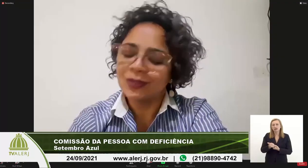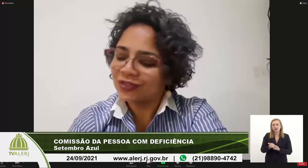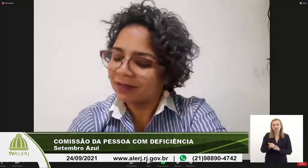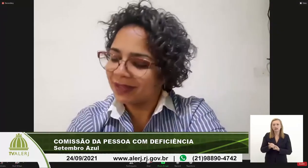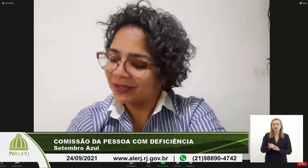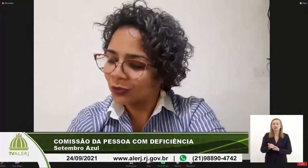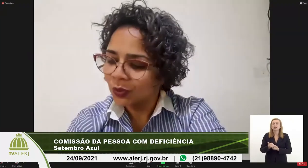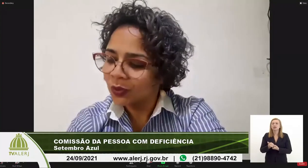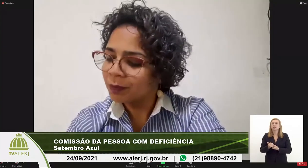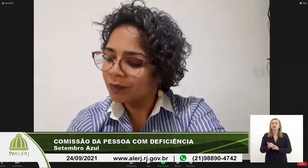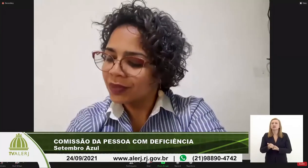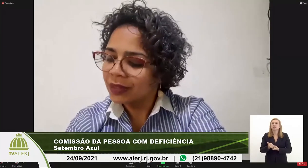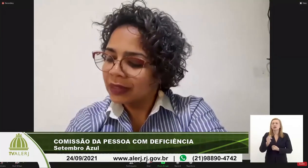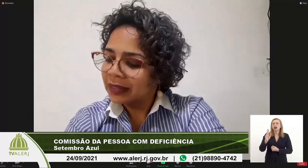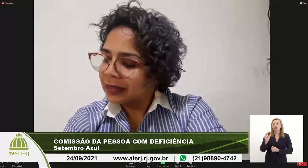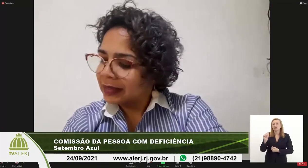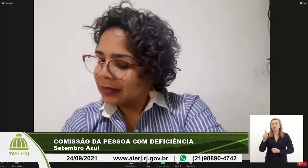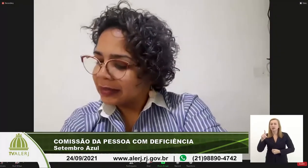doutor pedro já passou